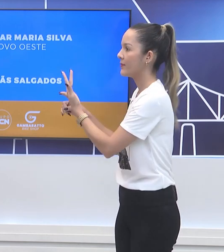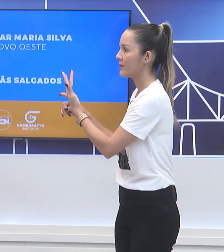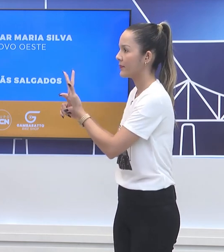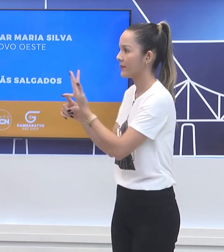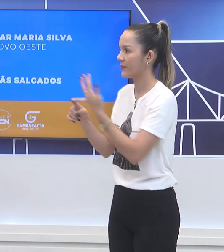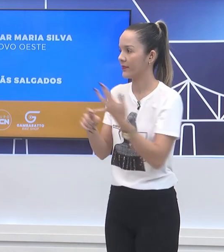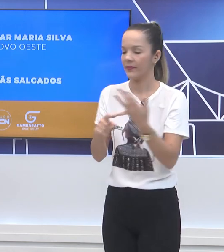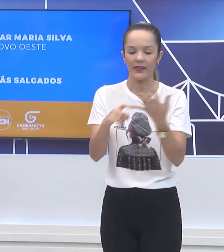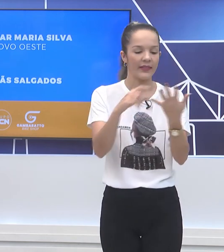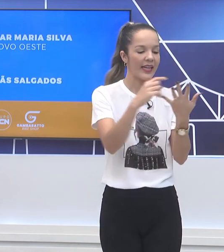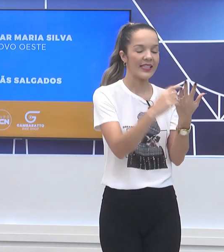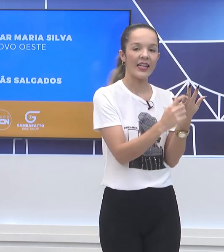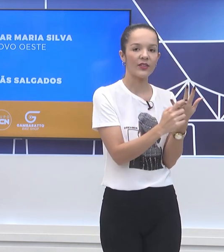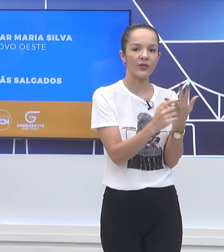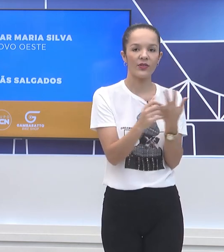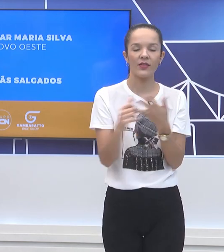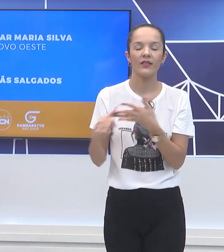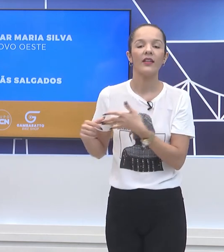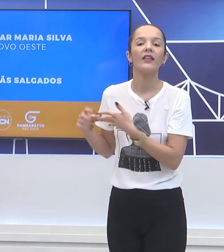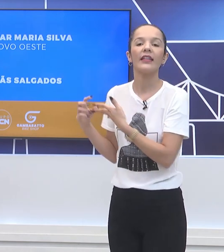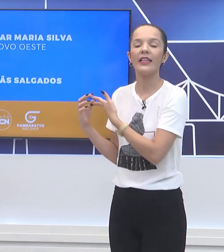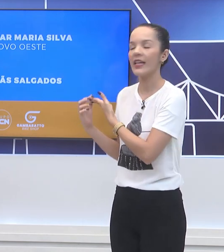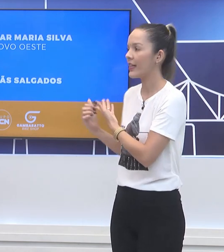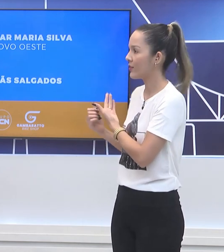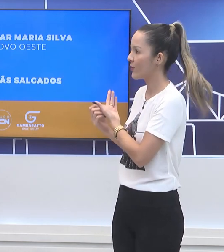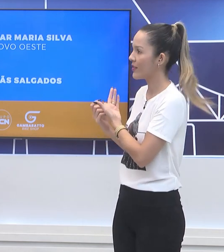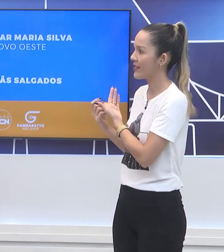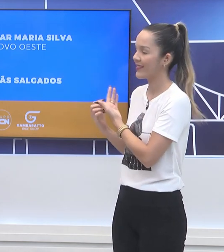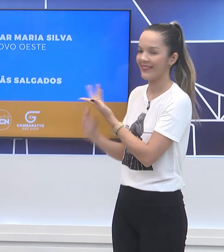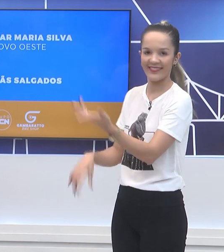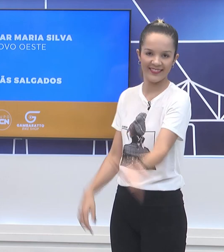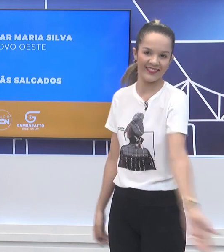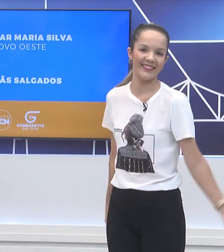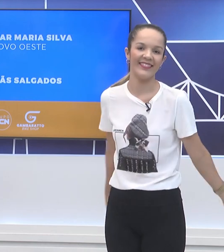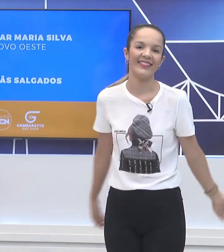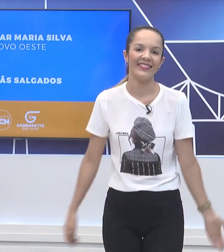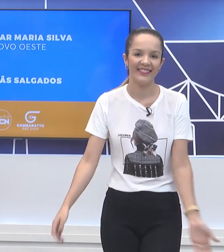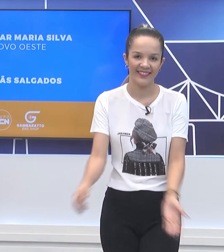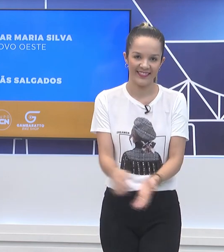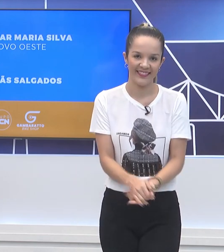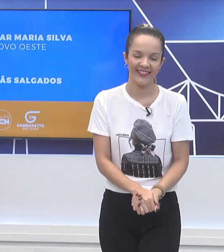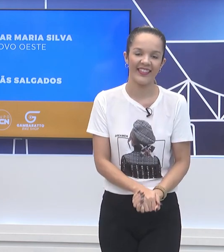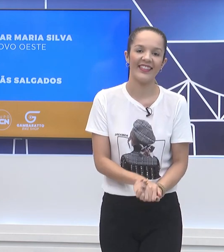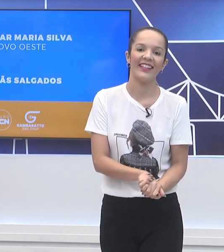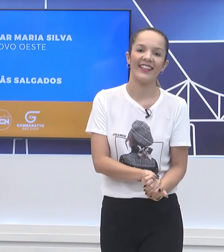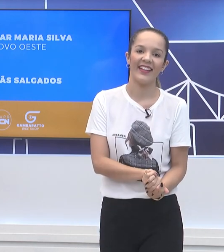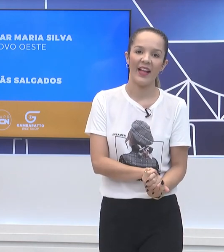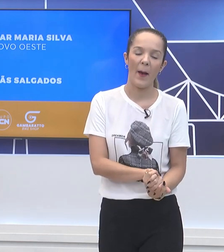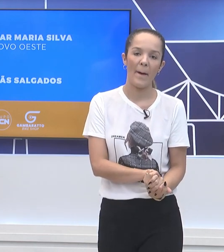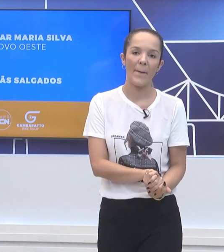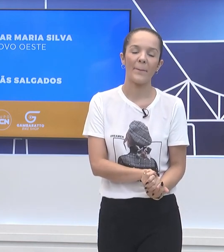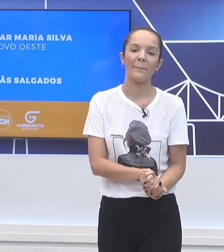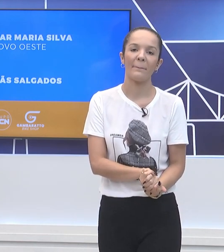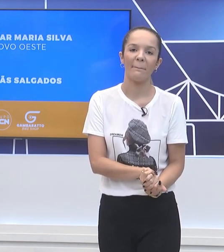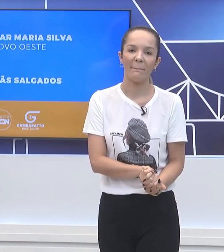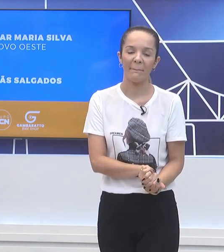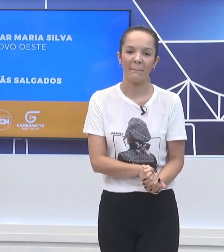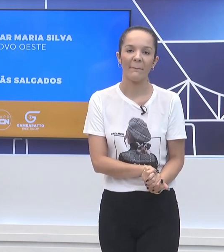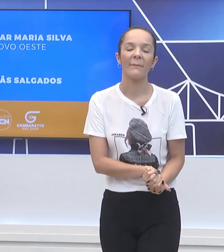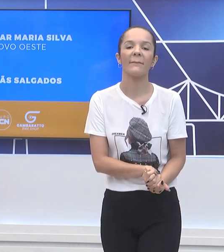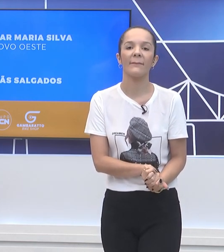R 100,00,$ 200,00,$,00,$ 400,00,$,00. Te espero